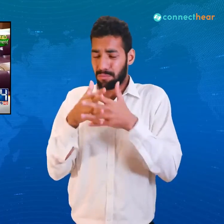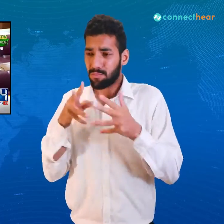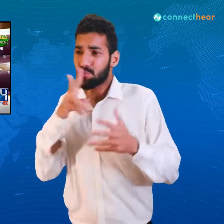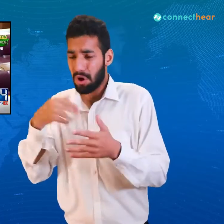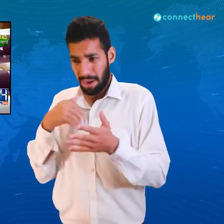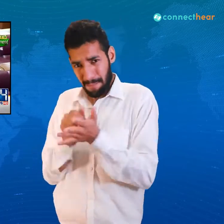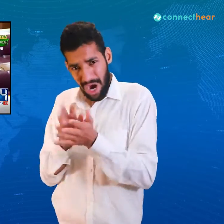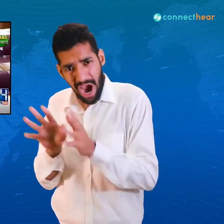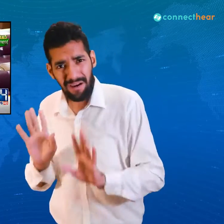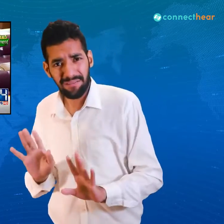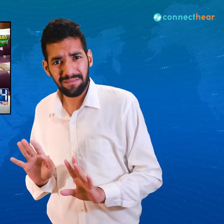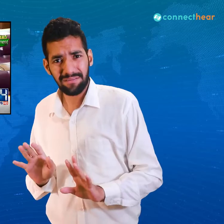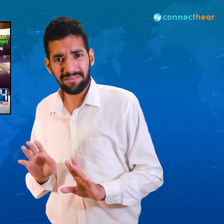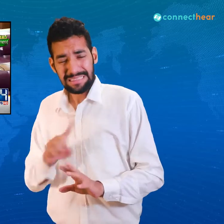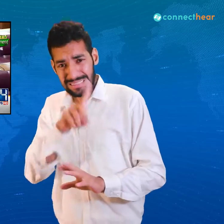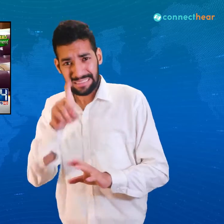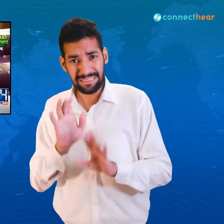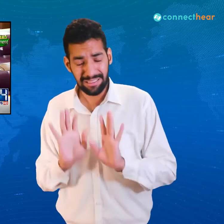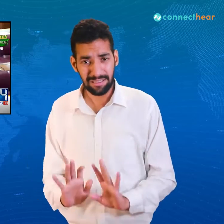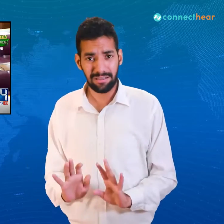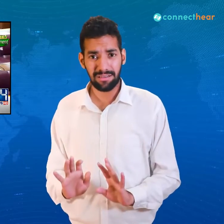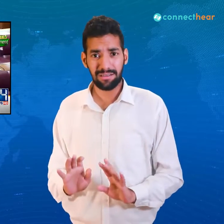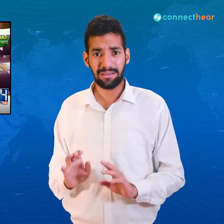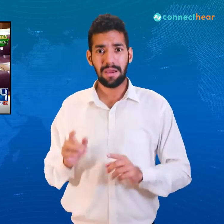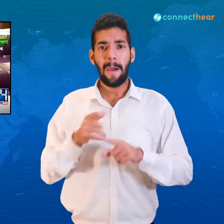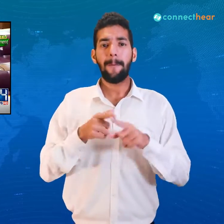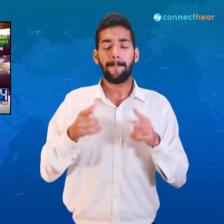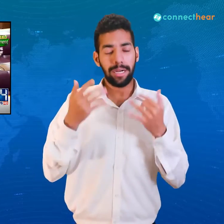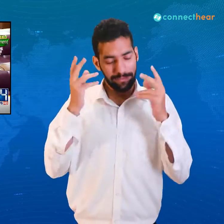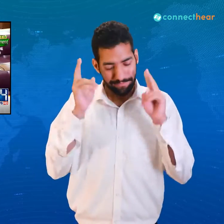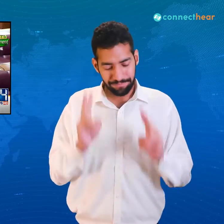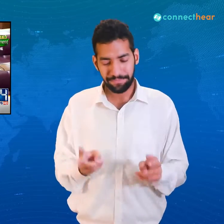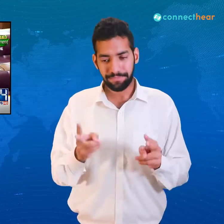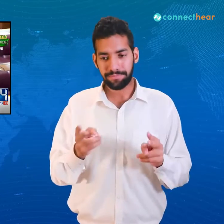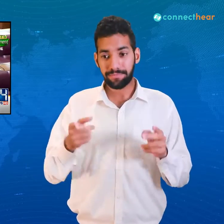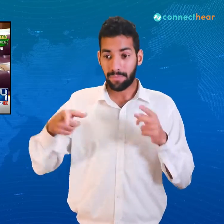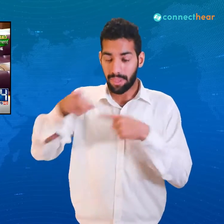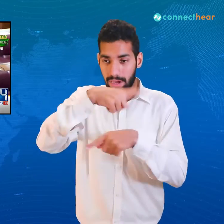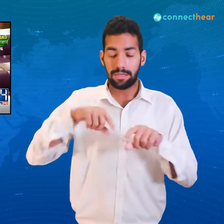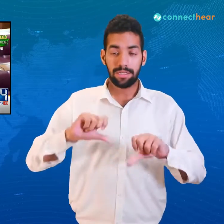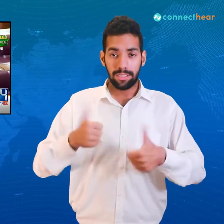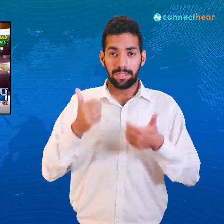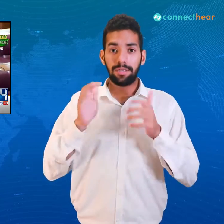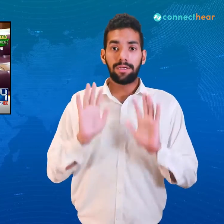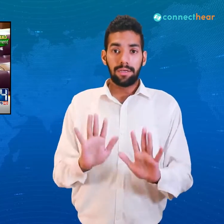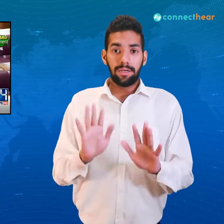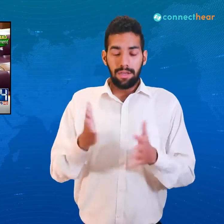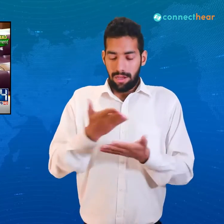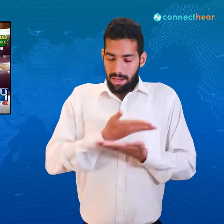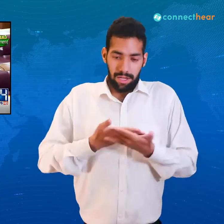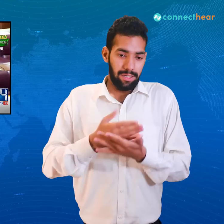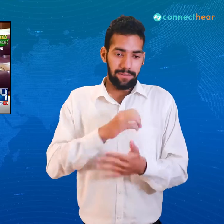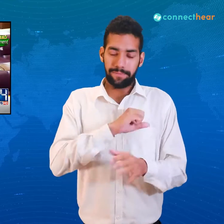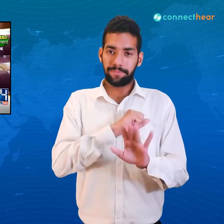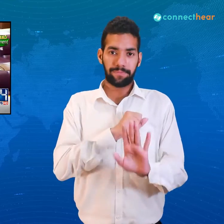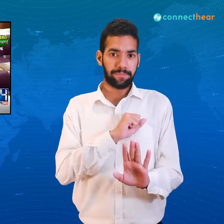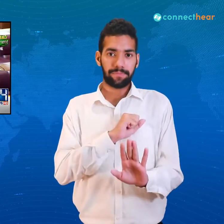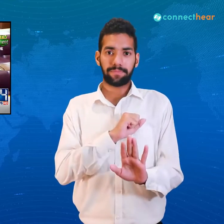سے معافی کے خاصگار ہیں امریکہ سے معافی کے خاصگار نہیں لیکن پھر بھی آپ جیتے ہیں آج ہم گریس سے برداشت کریں گے